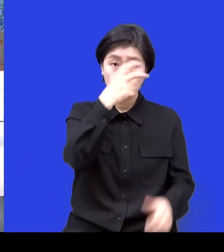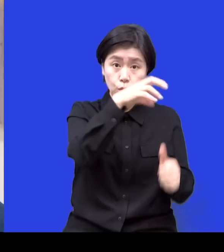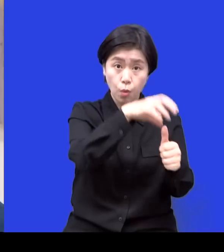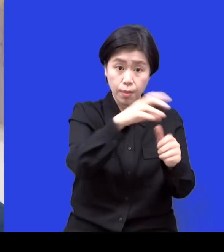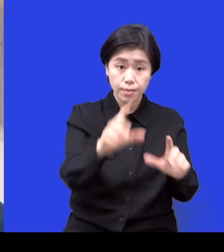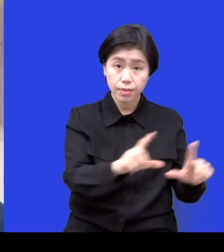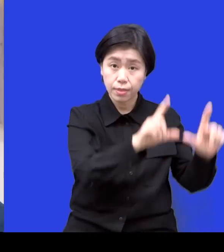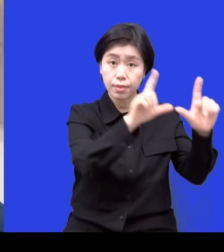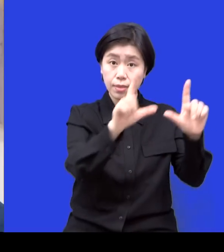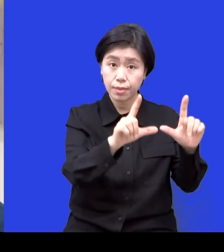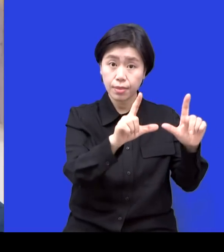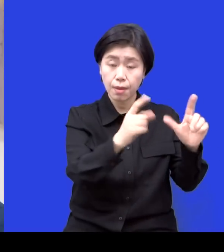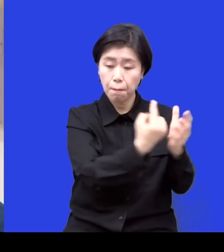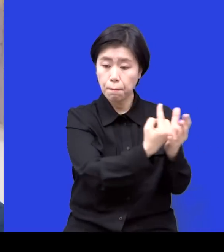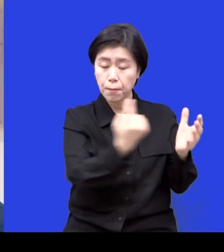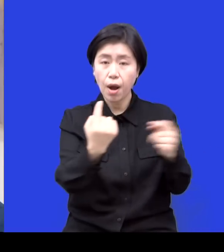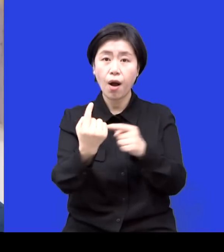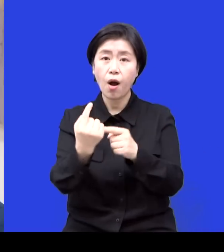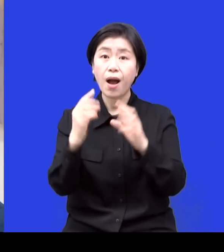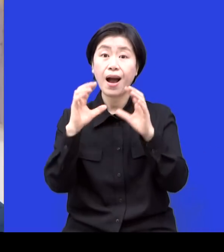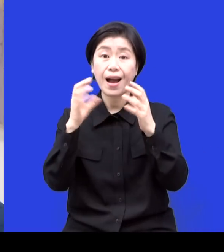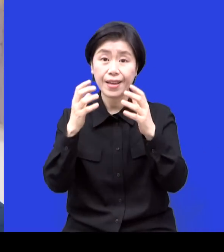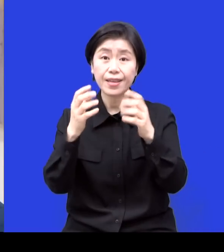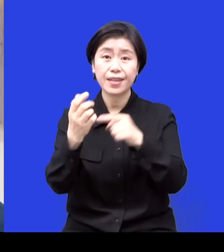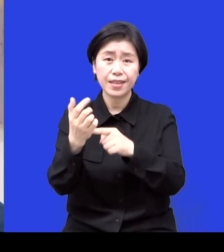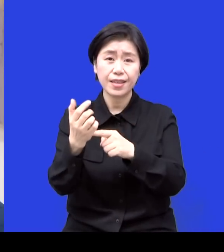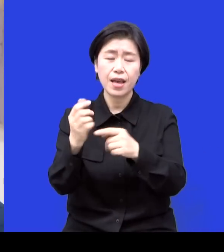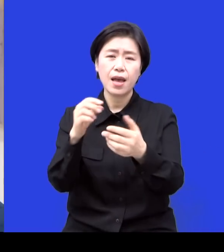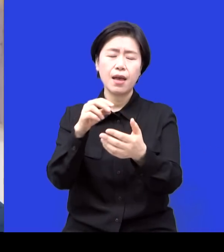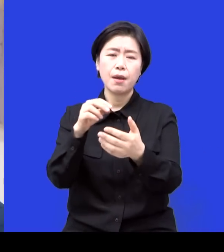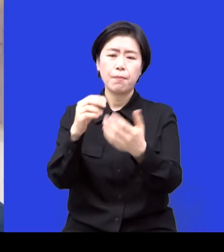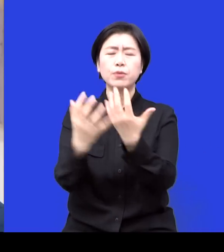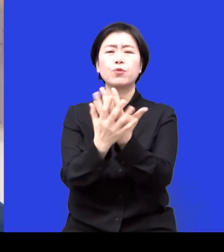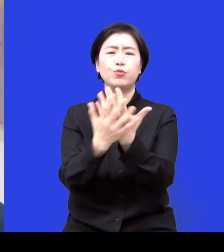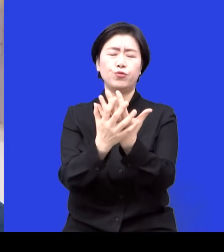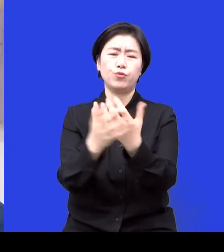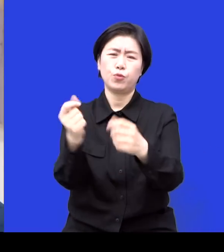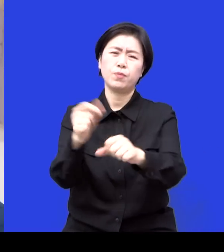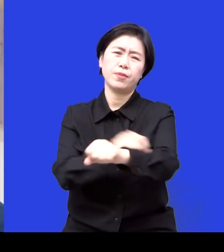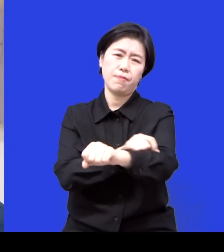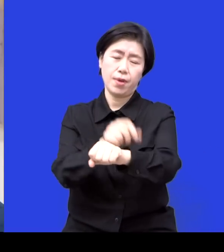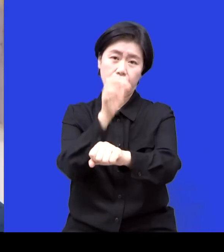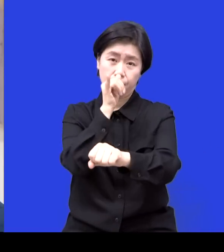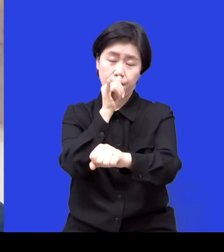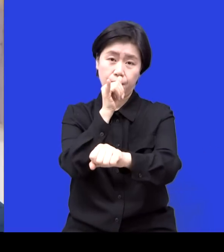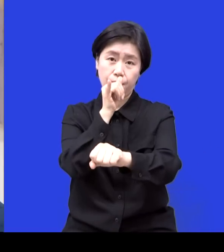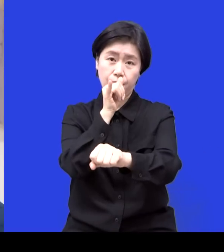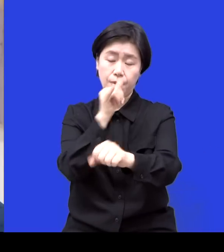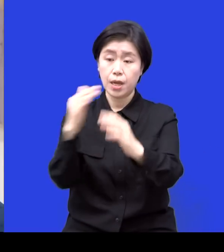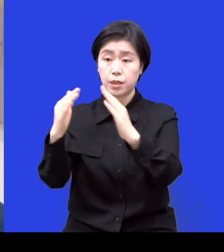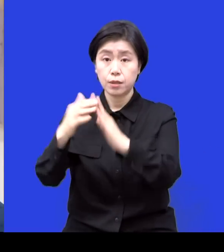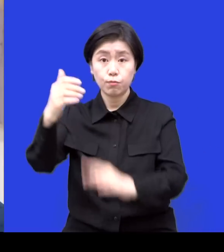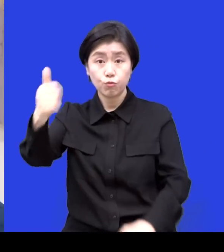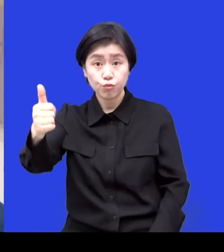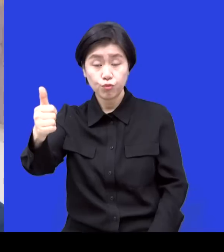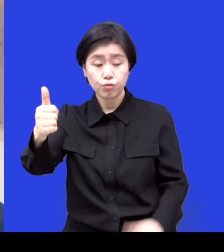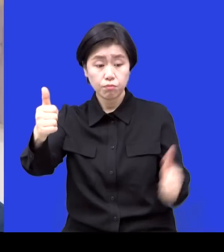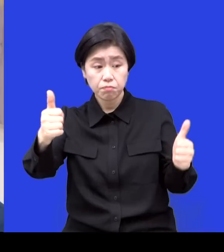그리고 그 주인분들은 이제 이 아이의 백그라운드를 다 알고 있었고 네. 근데 이제 어느 부분에서 저 뭐